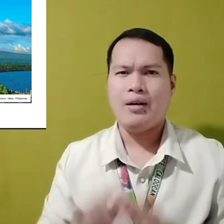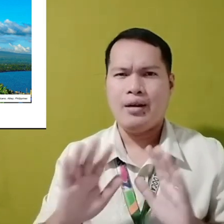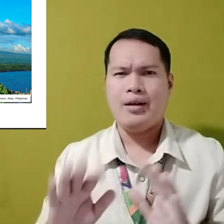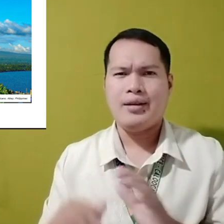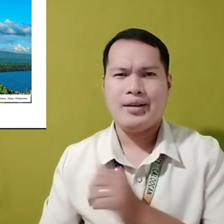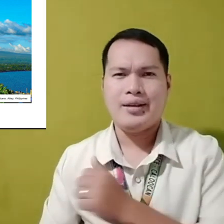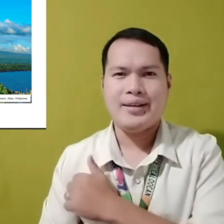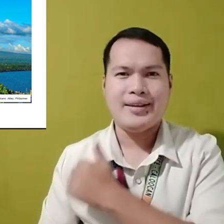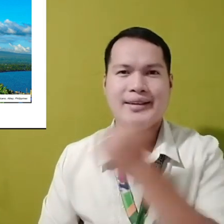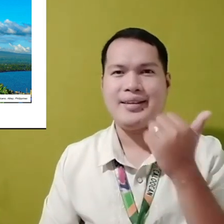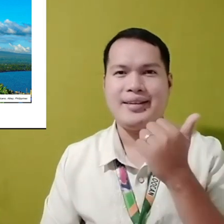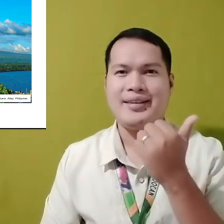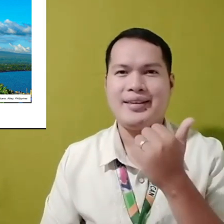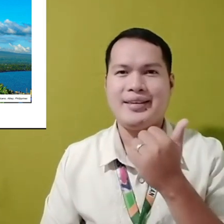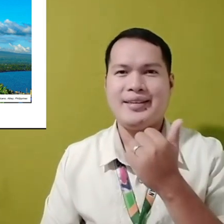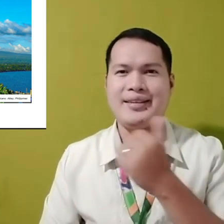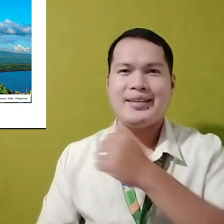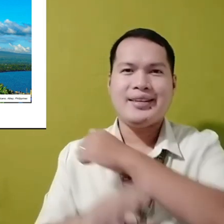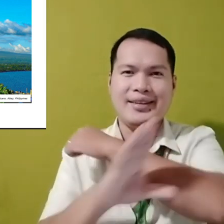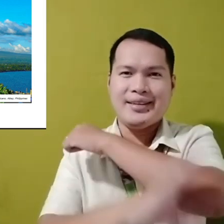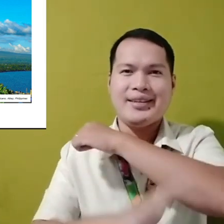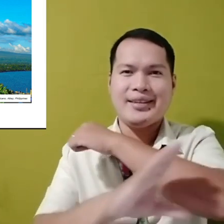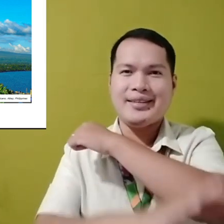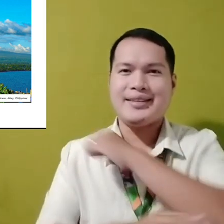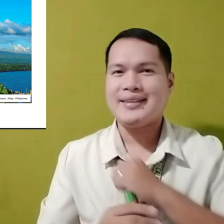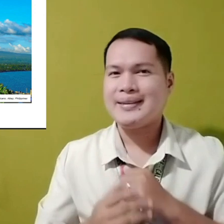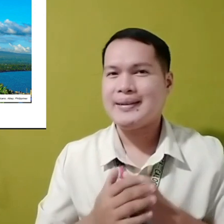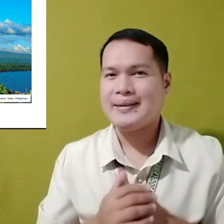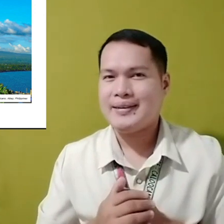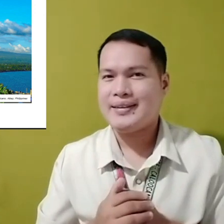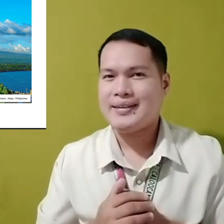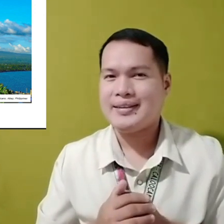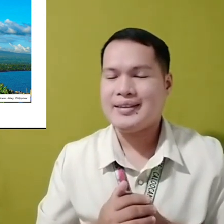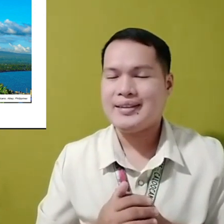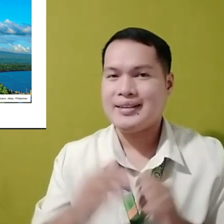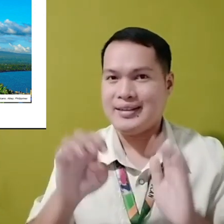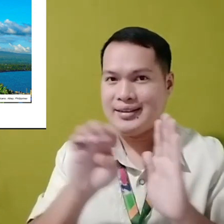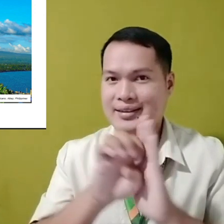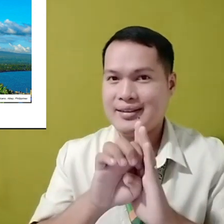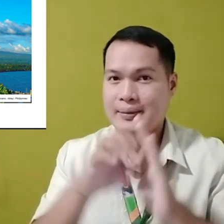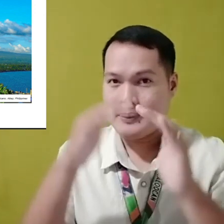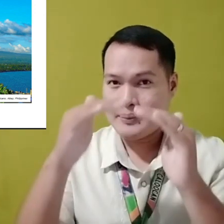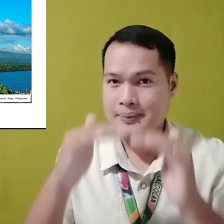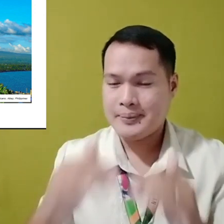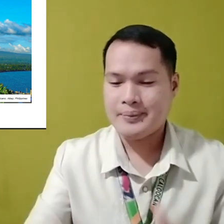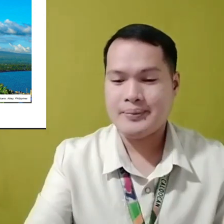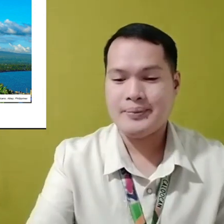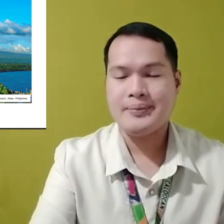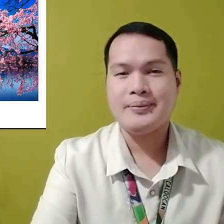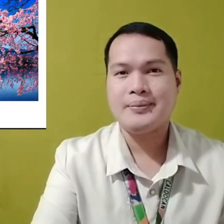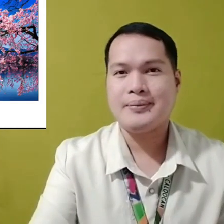Sandali! Sandali! Paano sa ibang bansa? May kilala ba kayo? Tingnan natin ang isa lang sa kanila